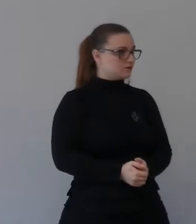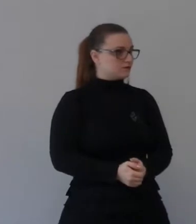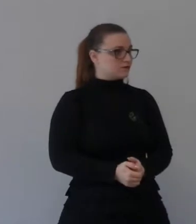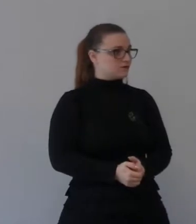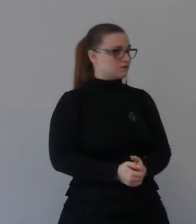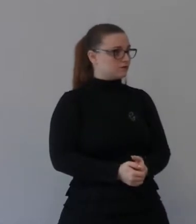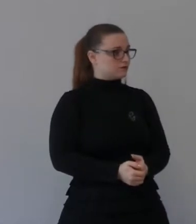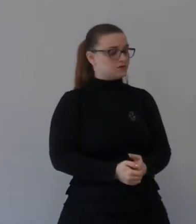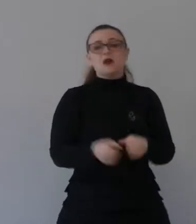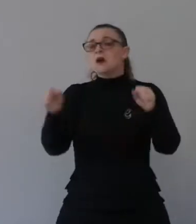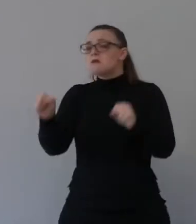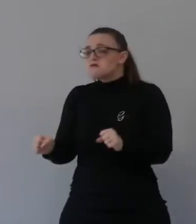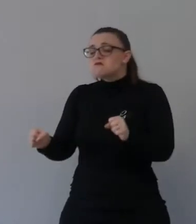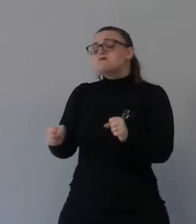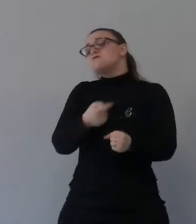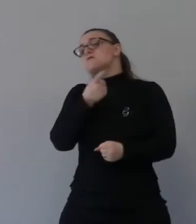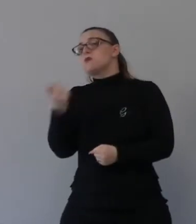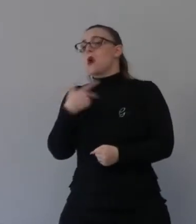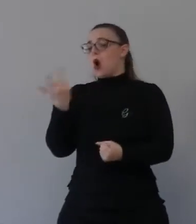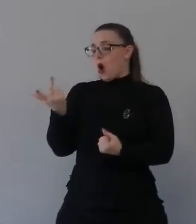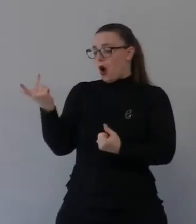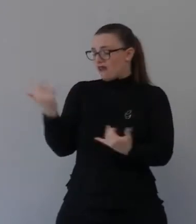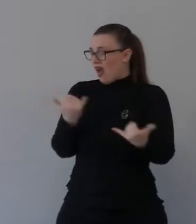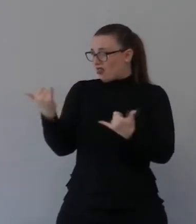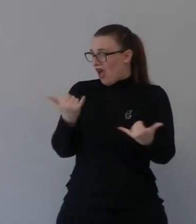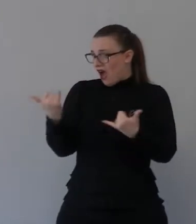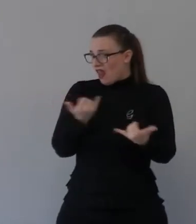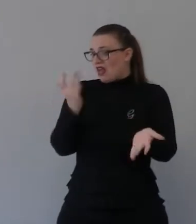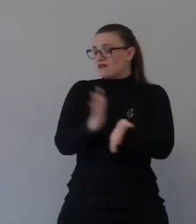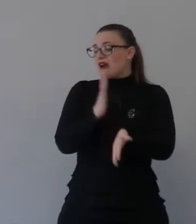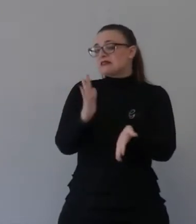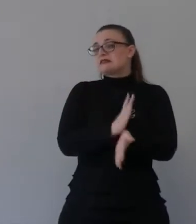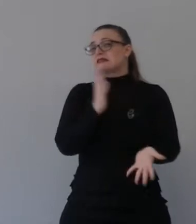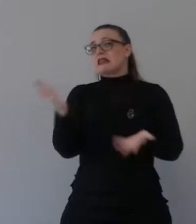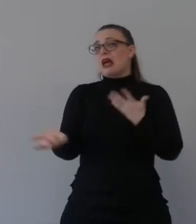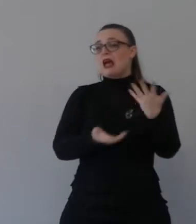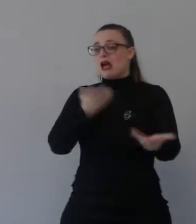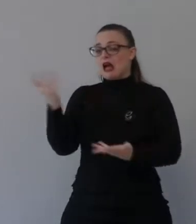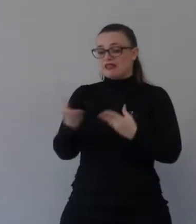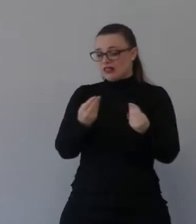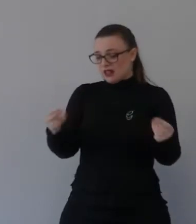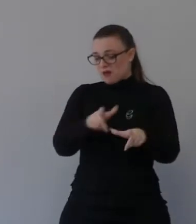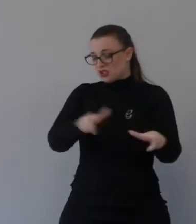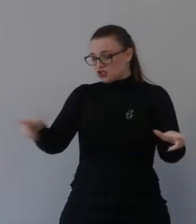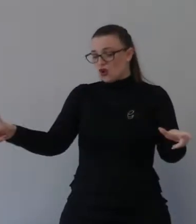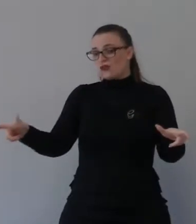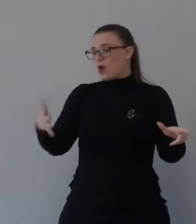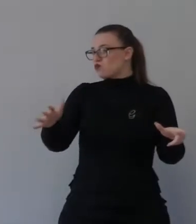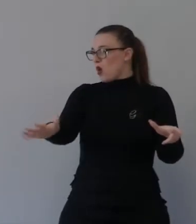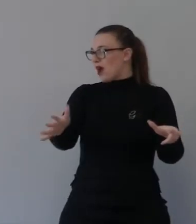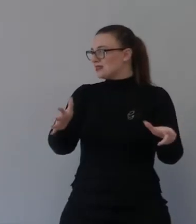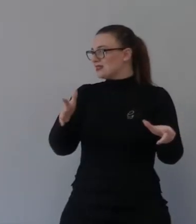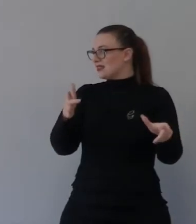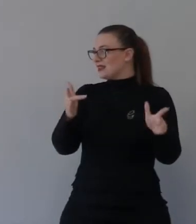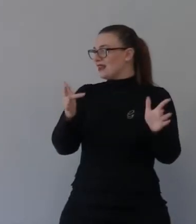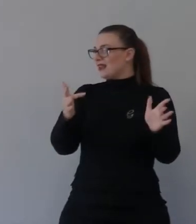ma festeggi come una festa normale come una festa ormai stanno tentando di cancellare anche il